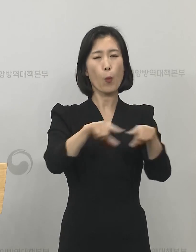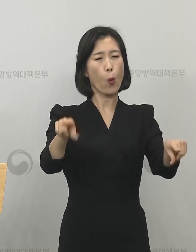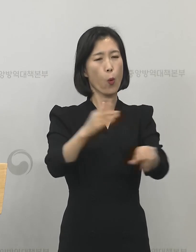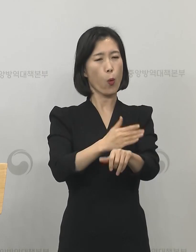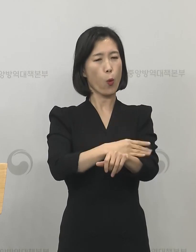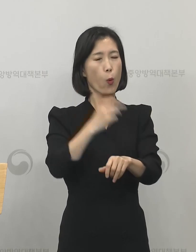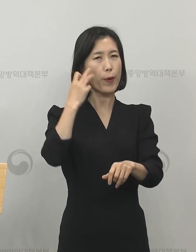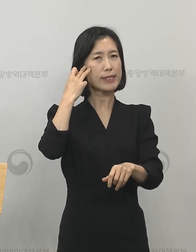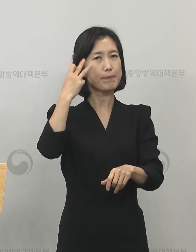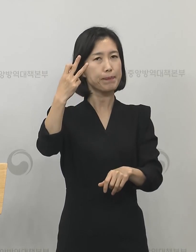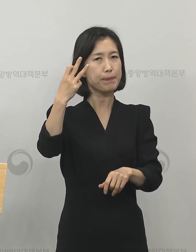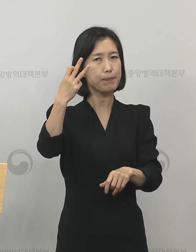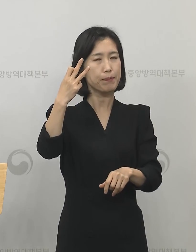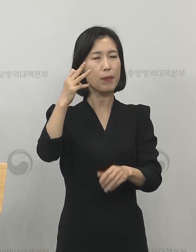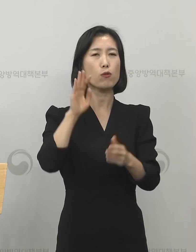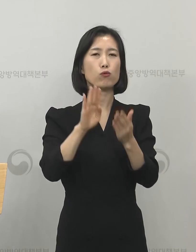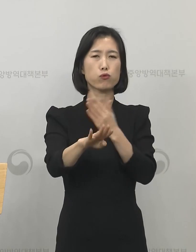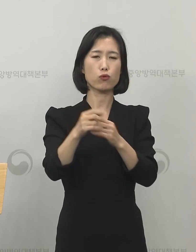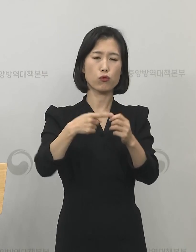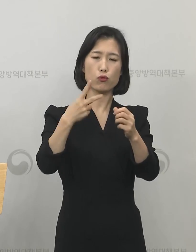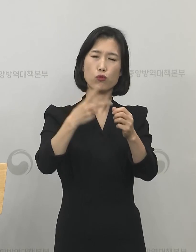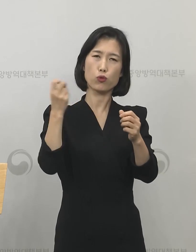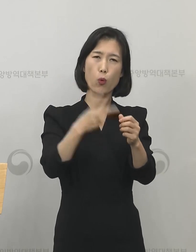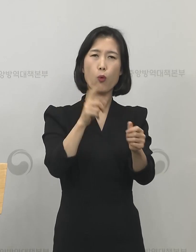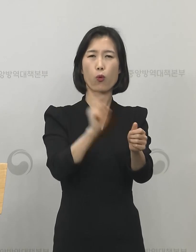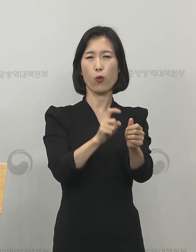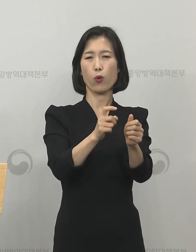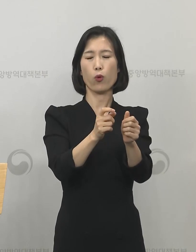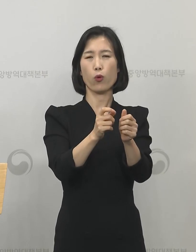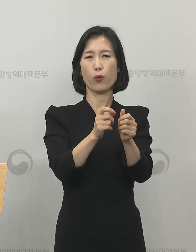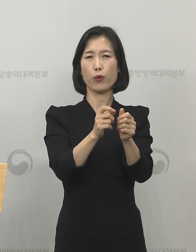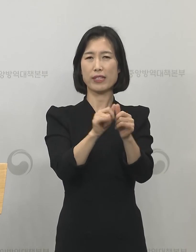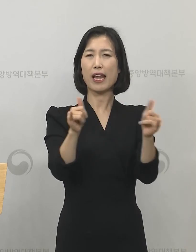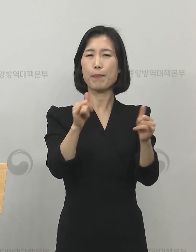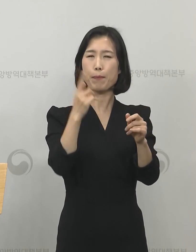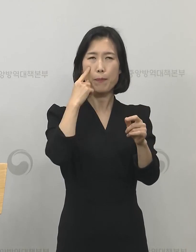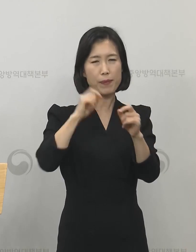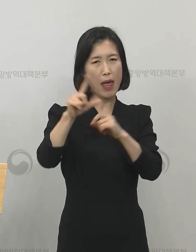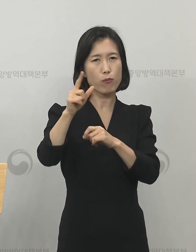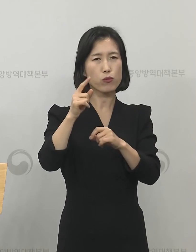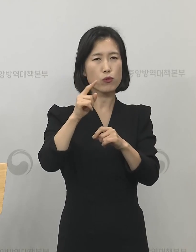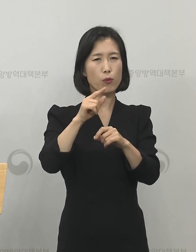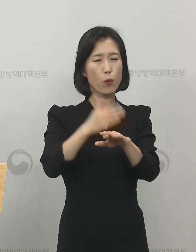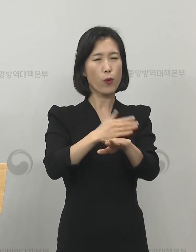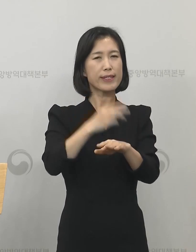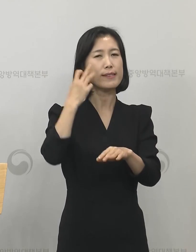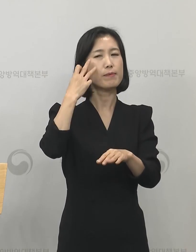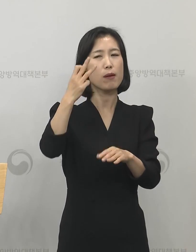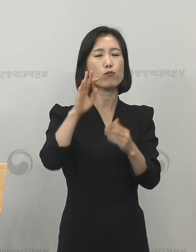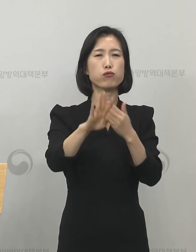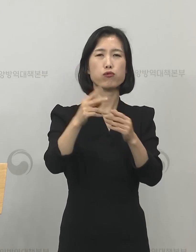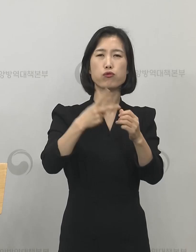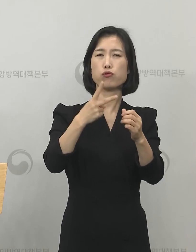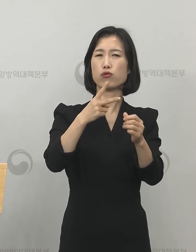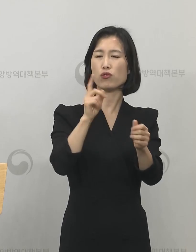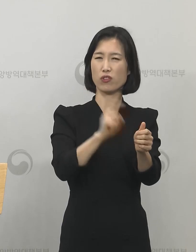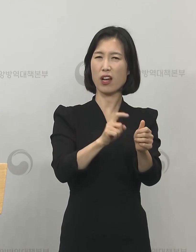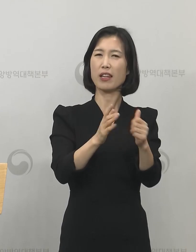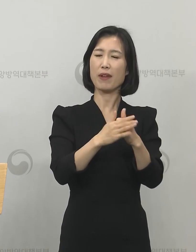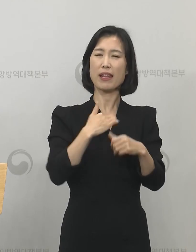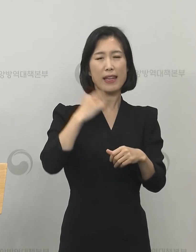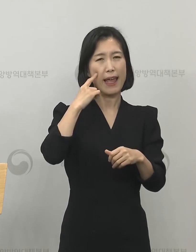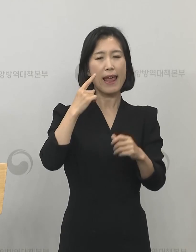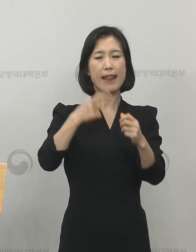13일 정도 있다가 양성으로 확인된 그런 경우들이 대부분이기 때문에 재감염보다는